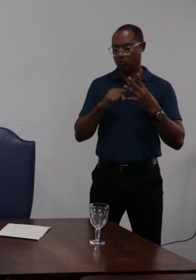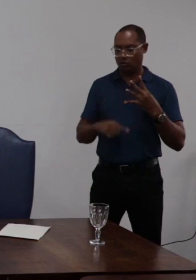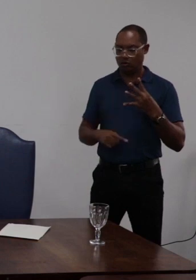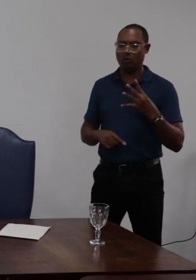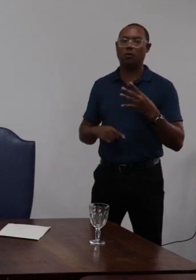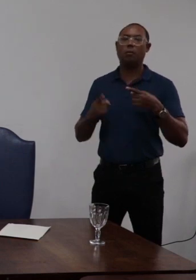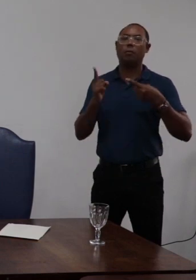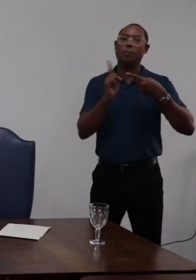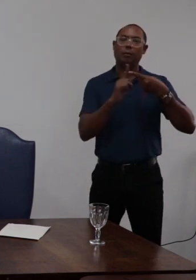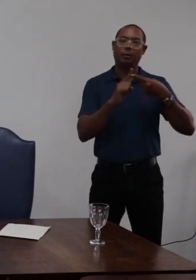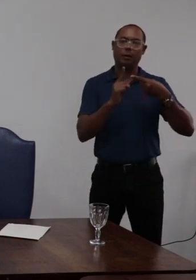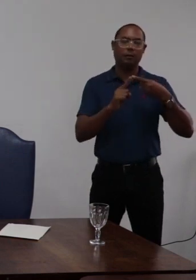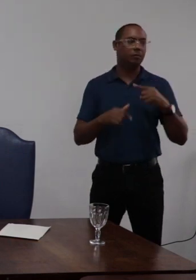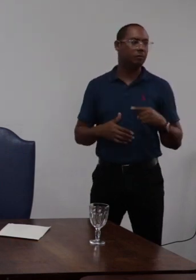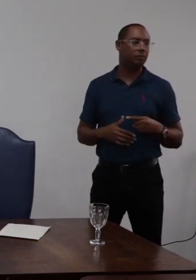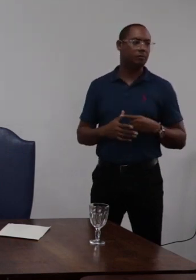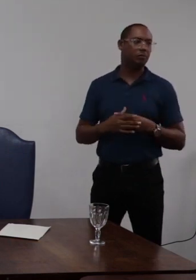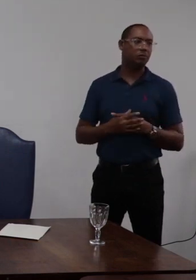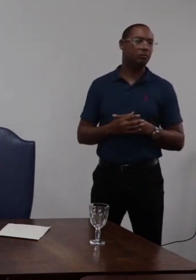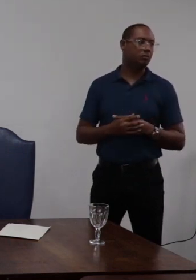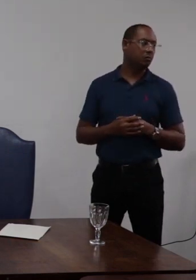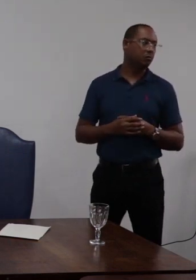primeiro é